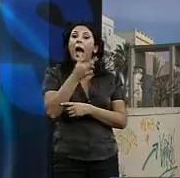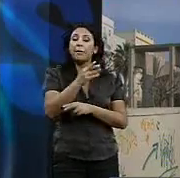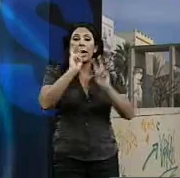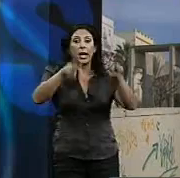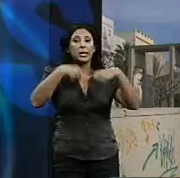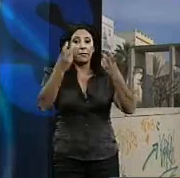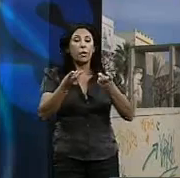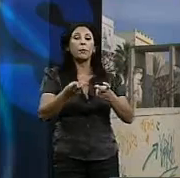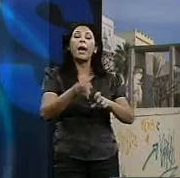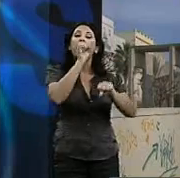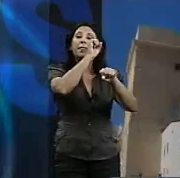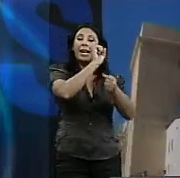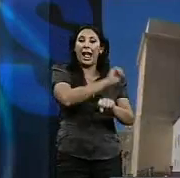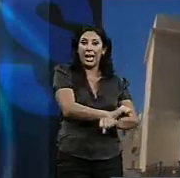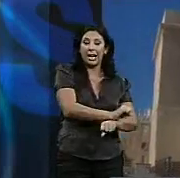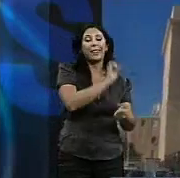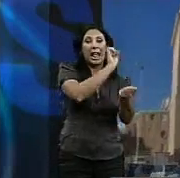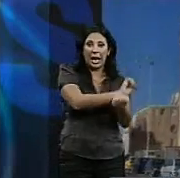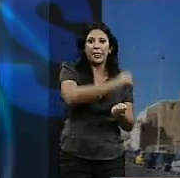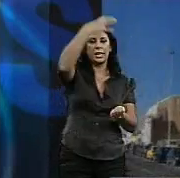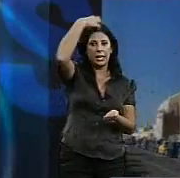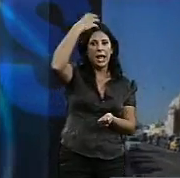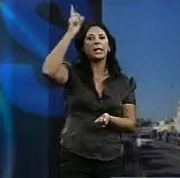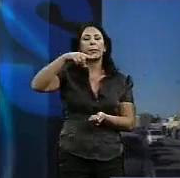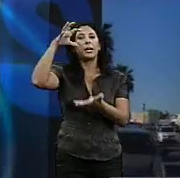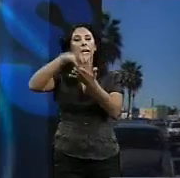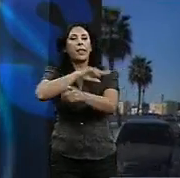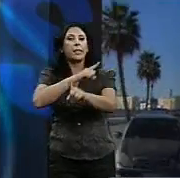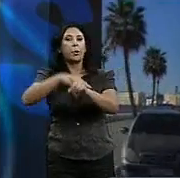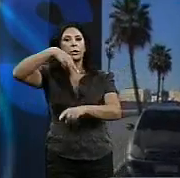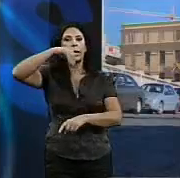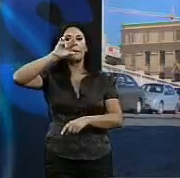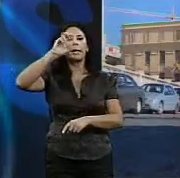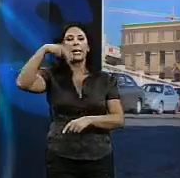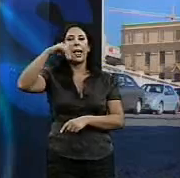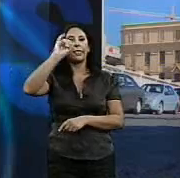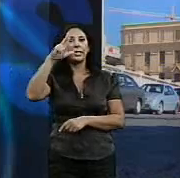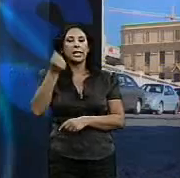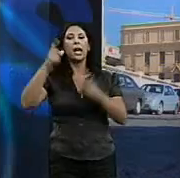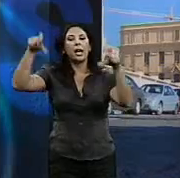cárcel real, el nuevo pabellón deportivo Mirandilla, la creación de entrecatedrales y la instalación de un nuevo pavimento.